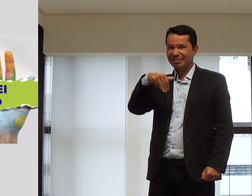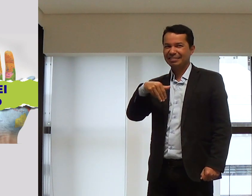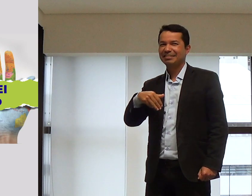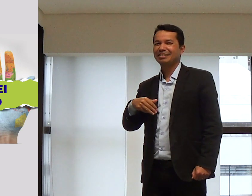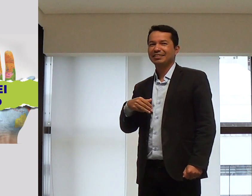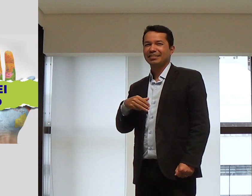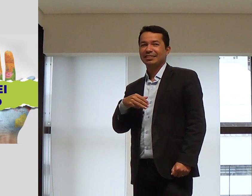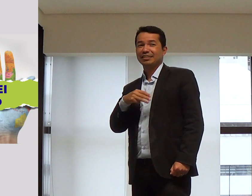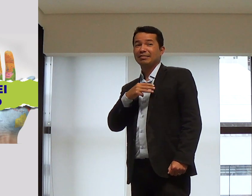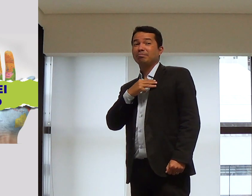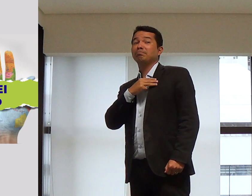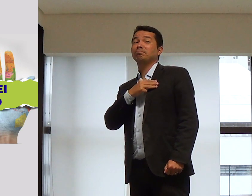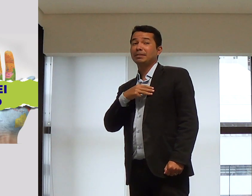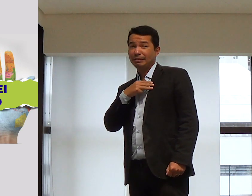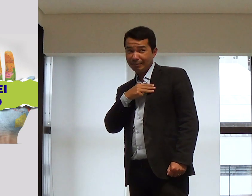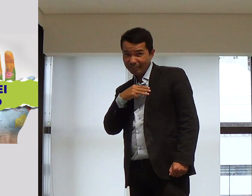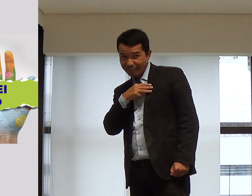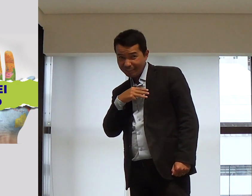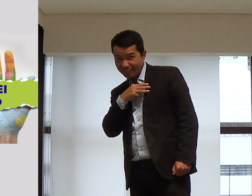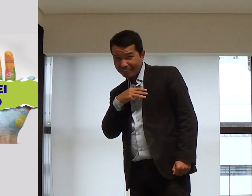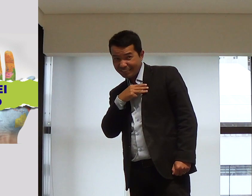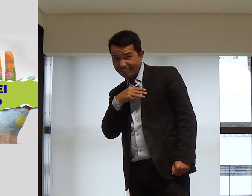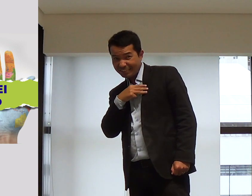O que isso significa? Missões.